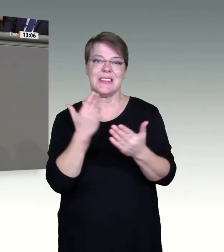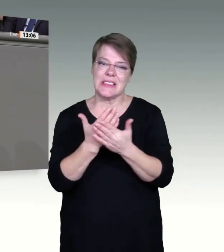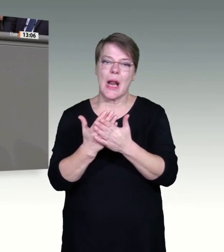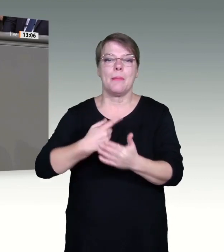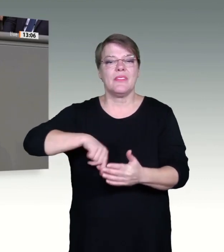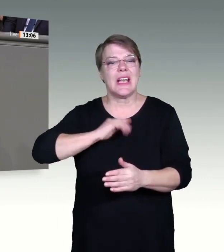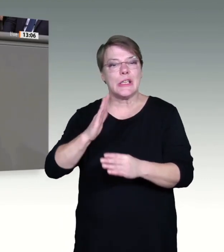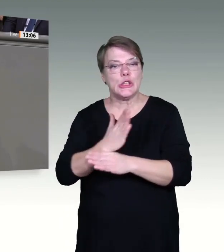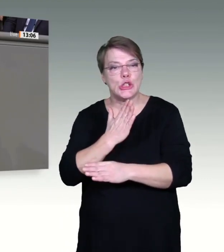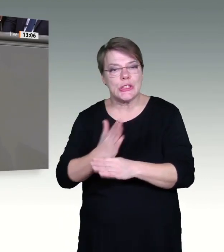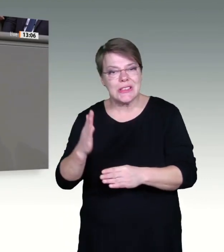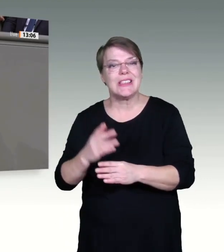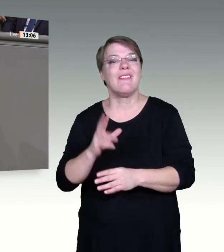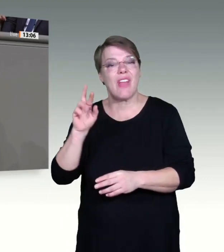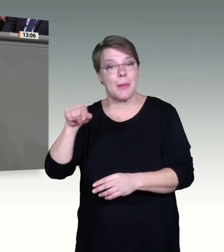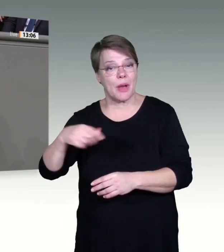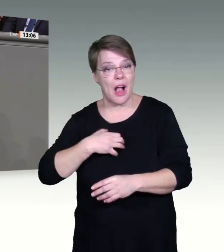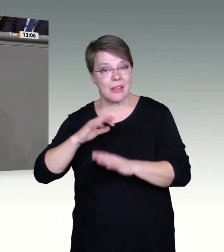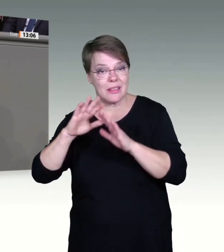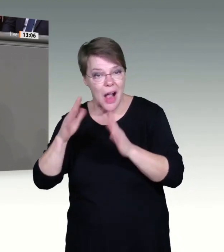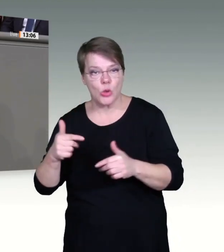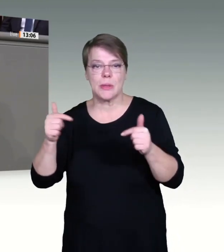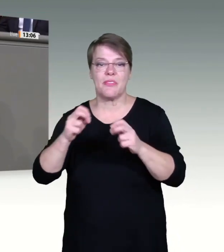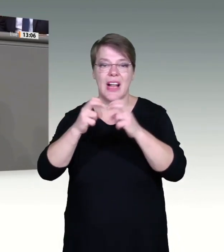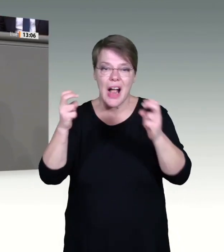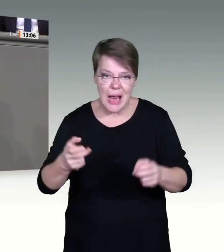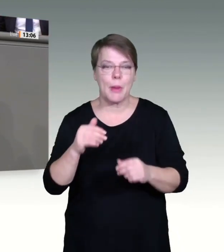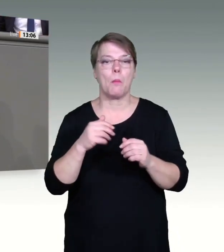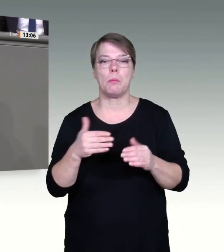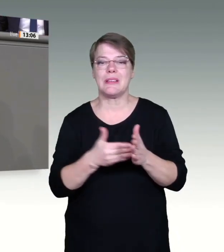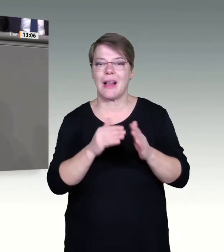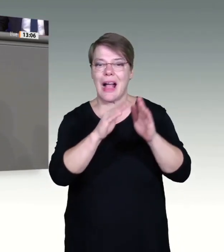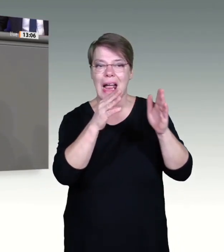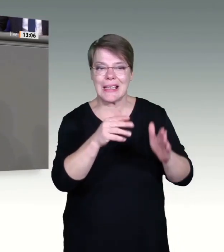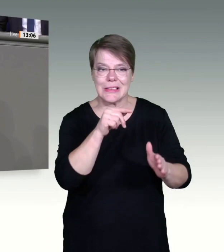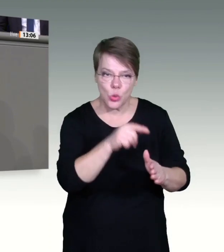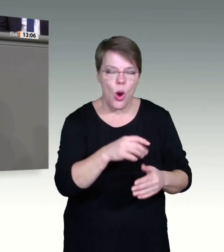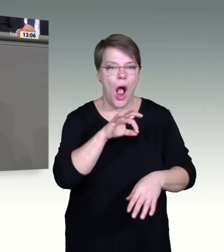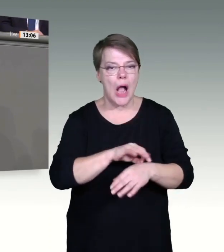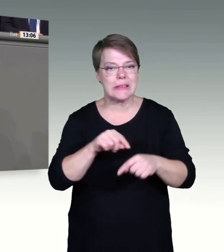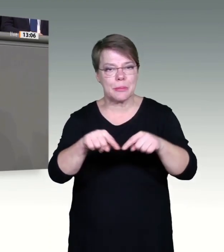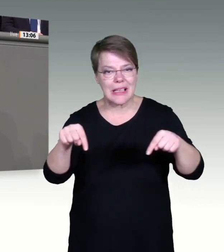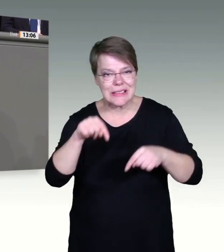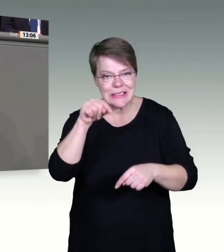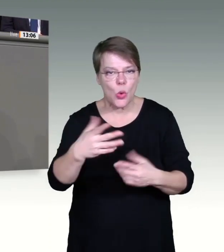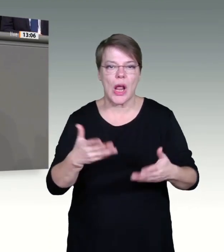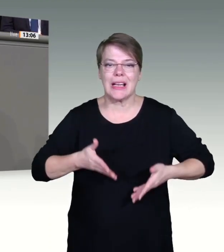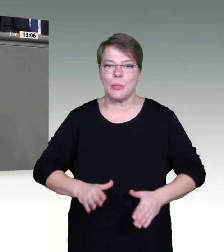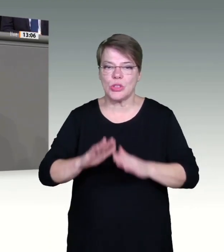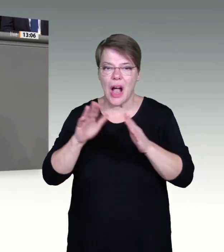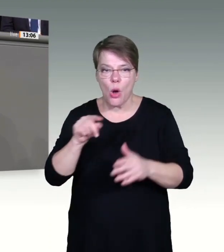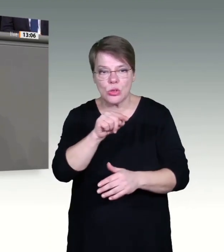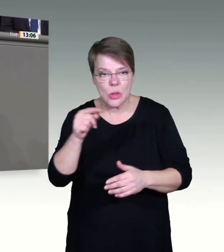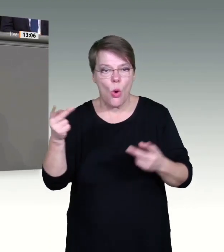genesen sein müssen. Natürlich ist das wie jede Entscheidung zu einer Pflicht keine einfache Entscheidung.